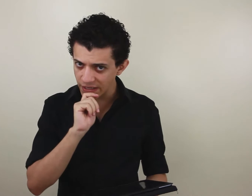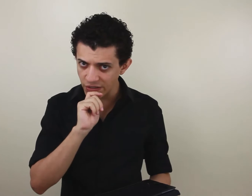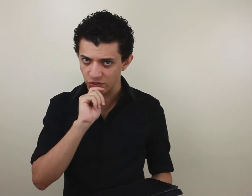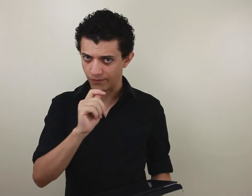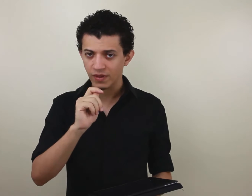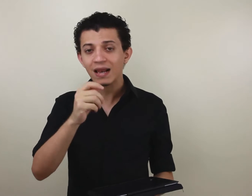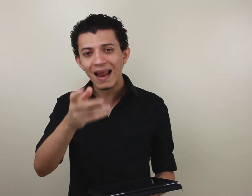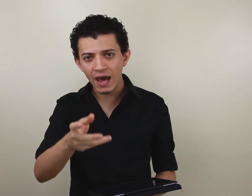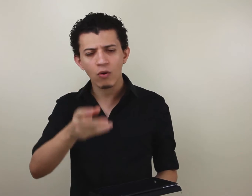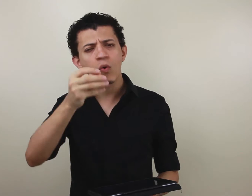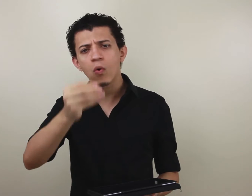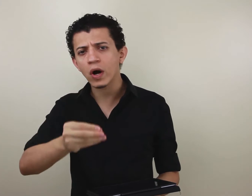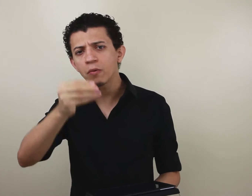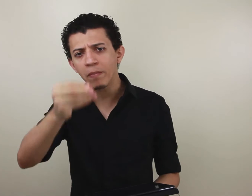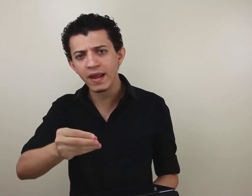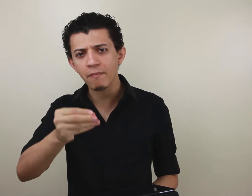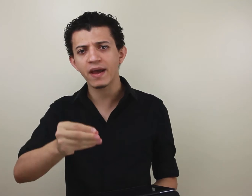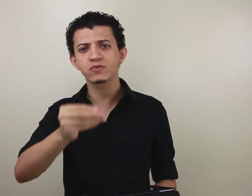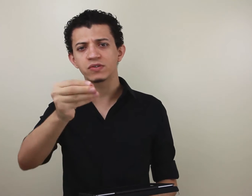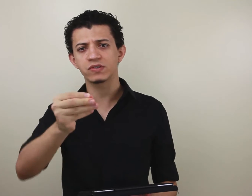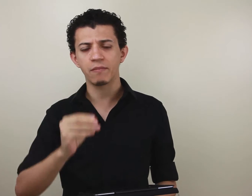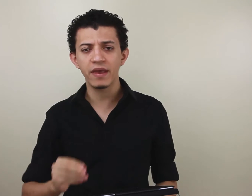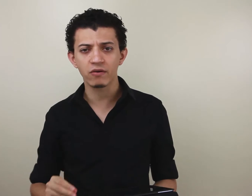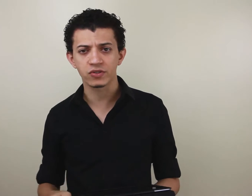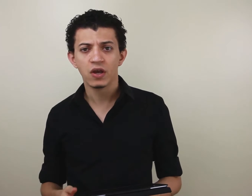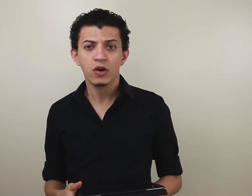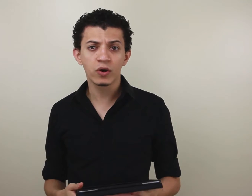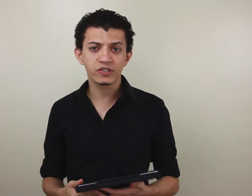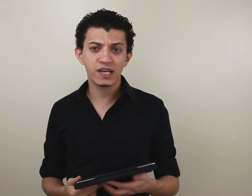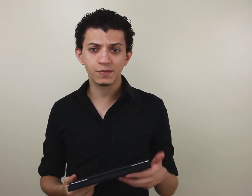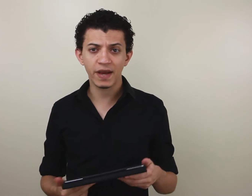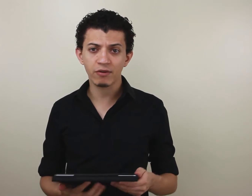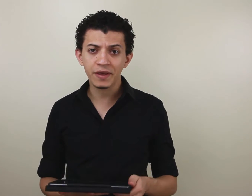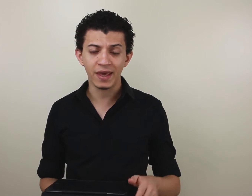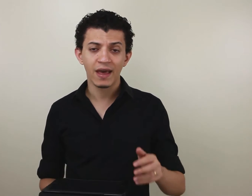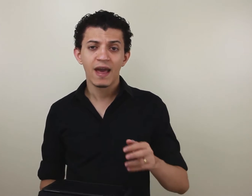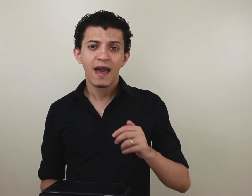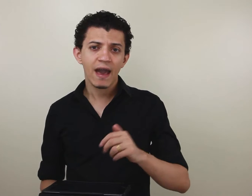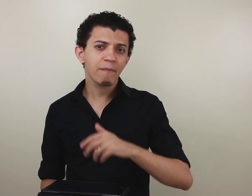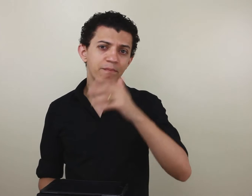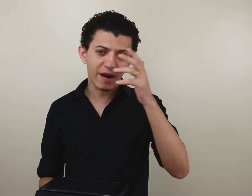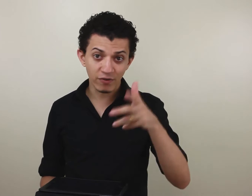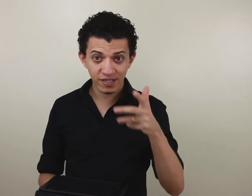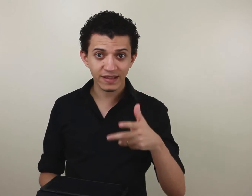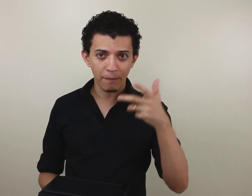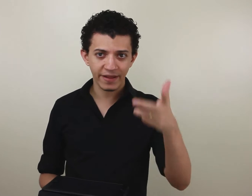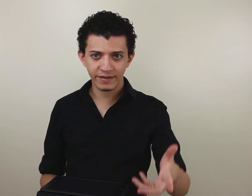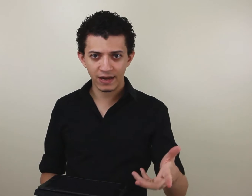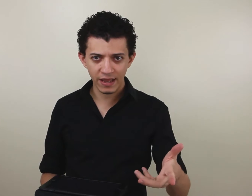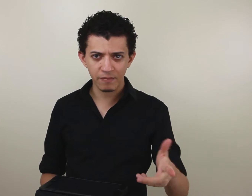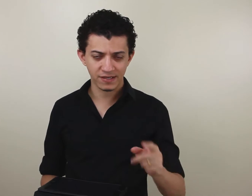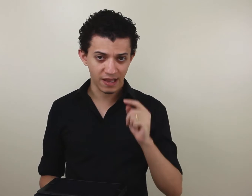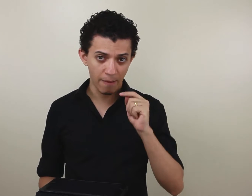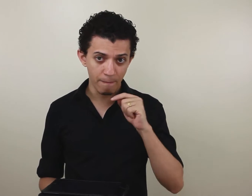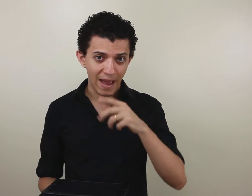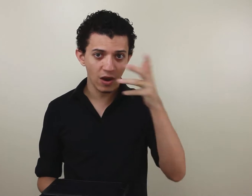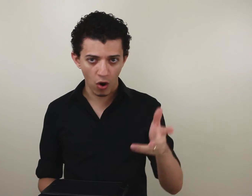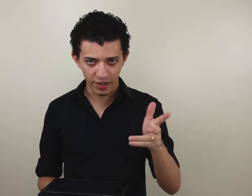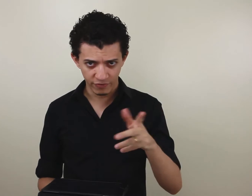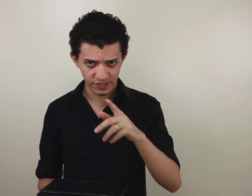seguinte, claro, eu concordo plenamente com seus amigos no que diz respeito aqui. Para você estar aprendendo a Libras, é melhor que você